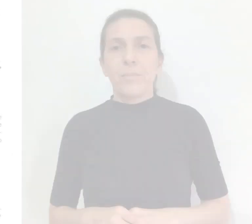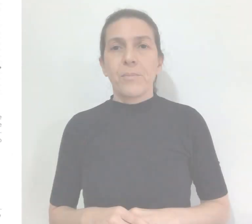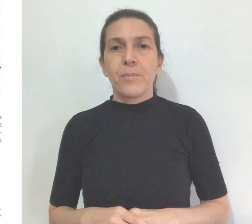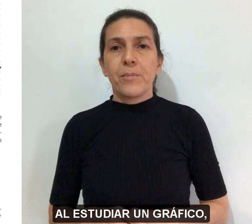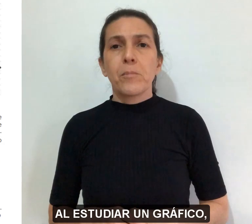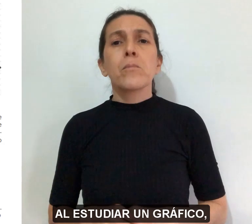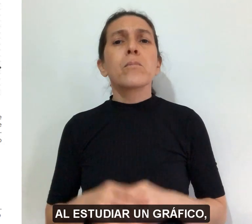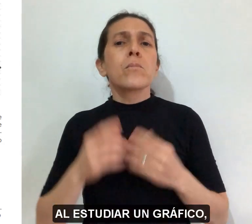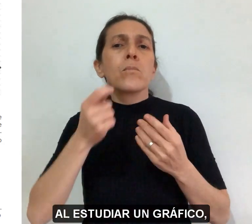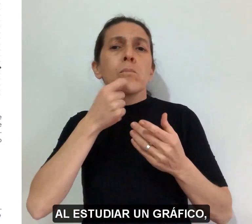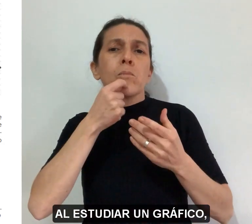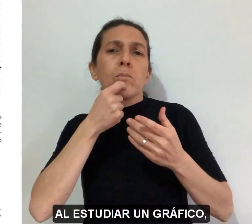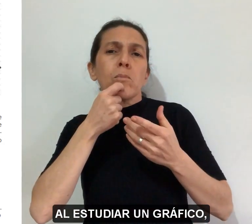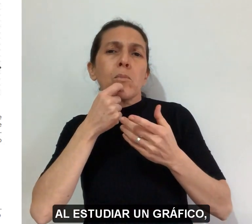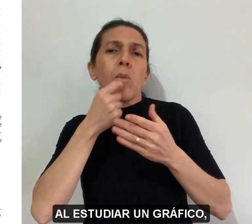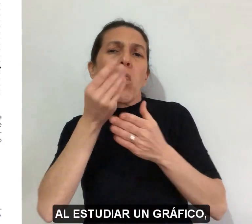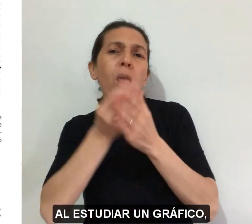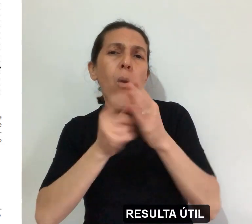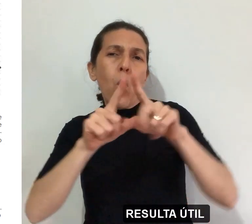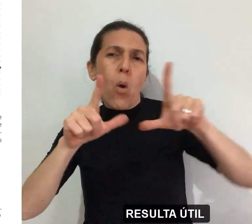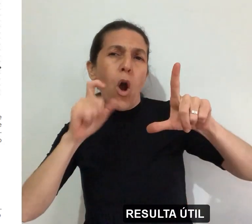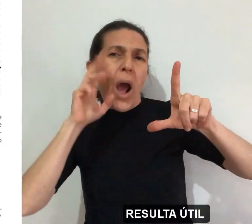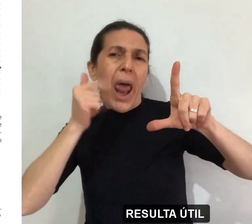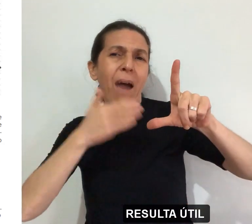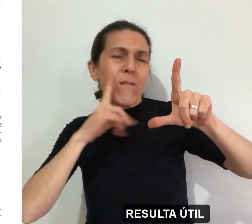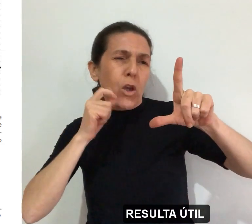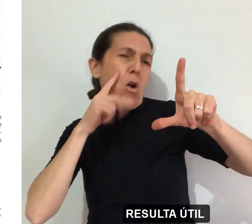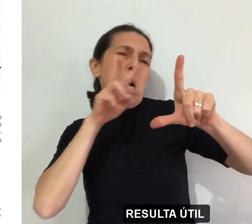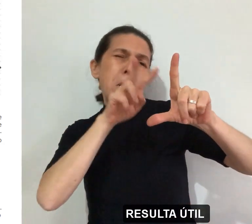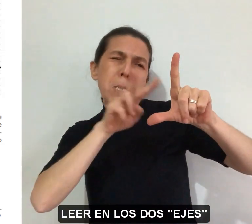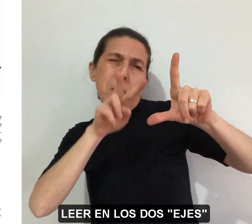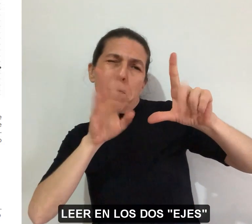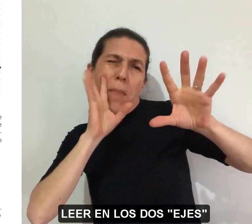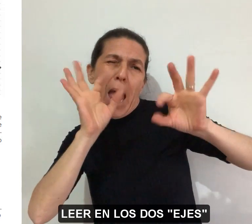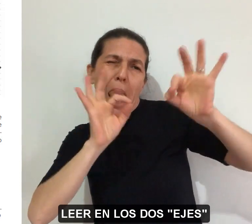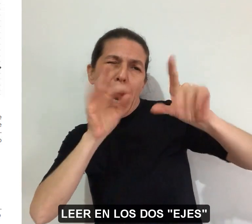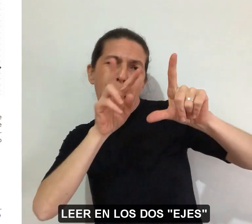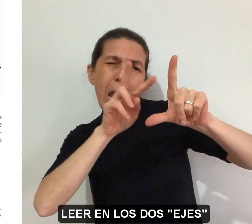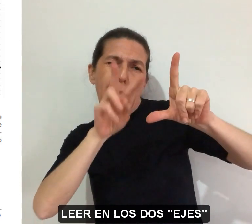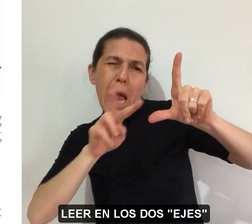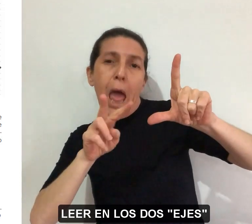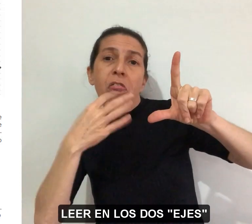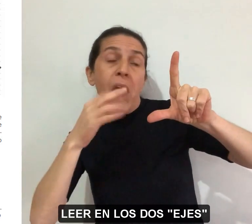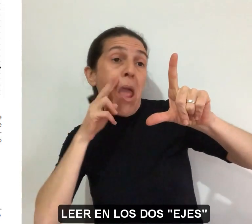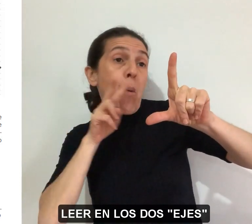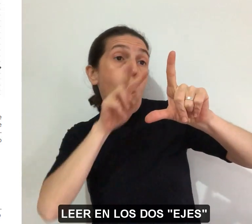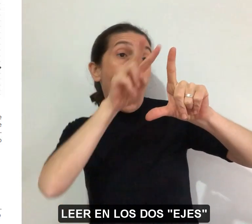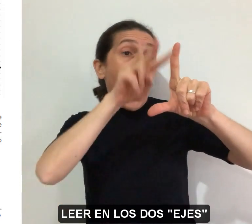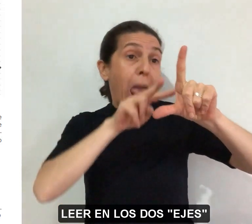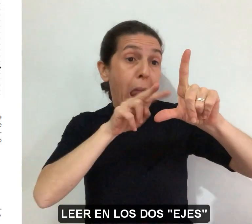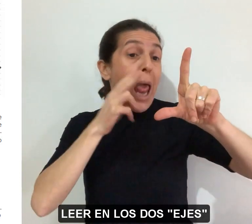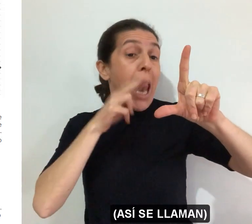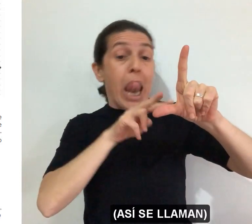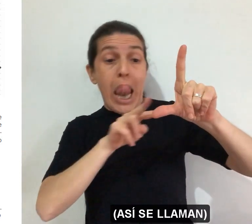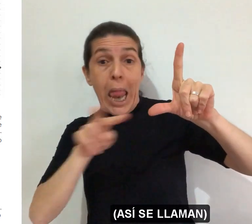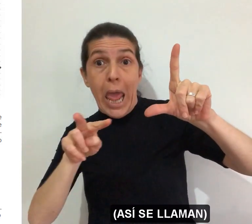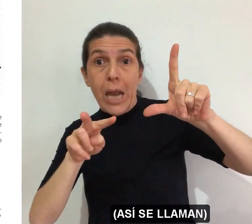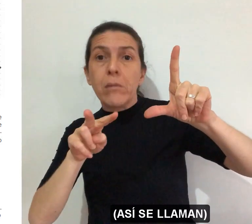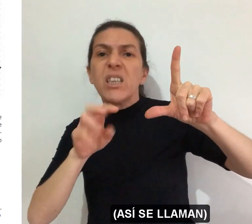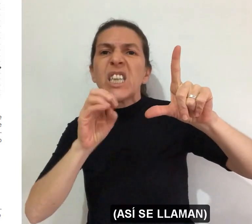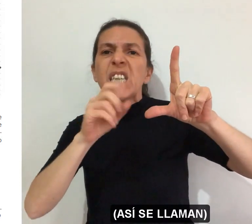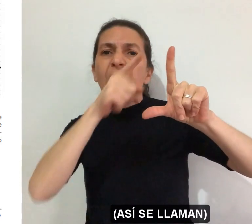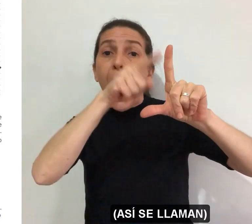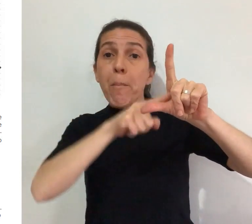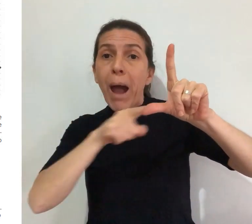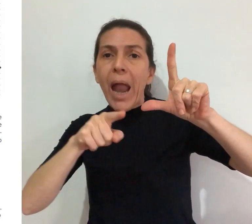Al estudiar un gráfico, resulta útil leer en los dos ejes. Así